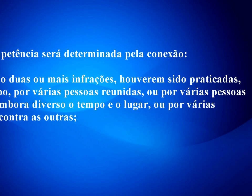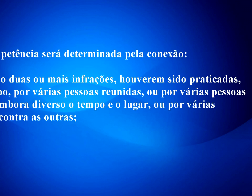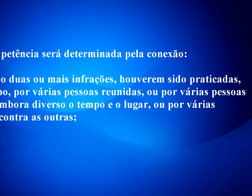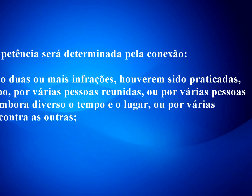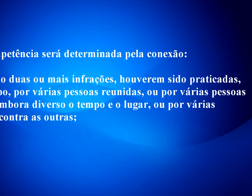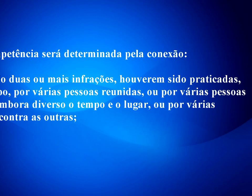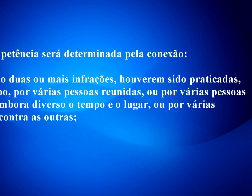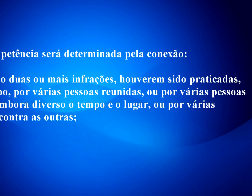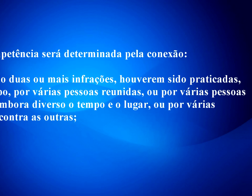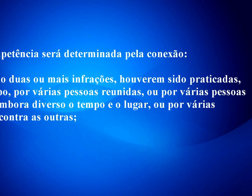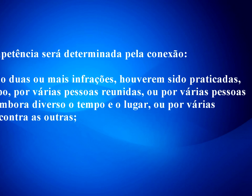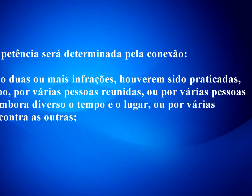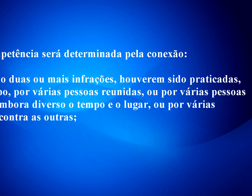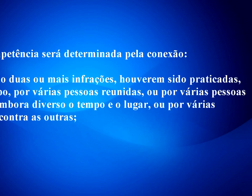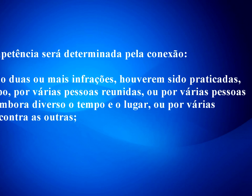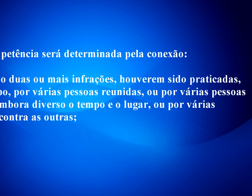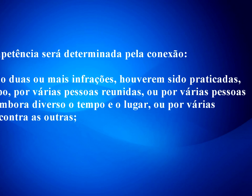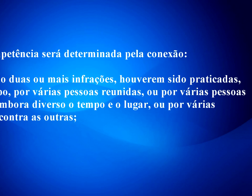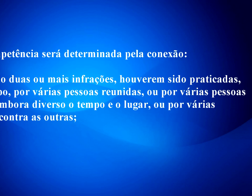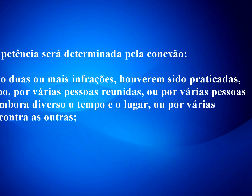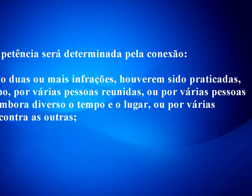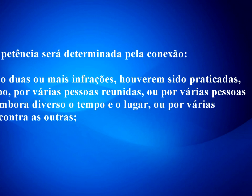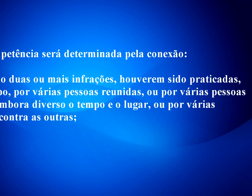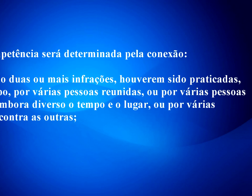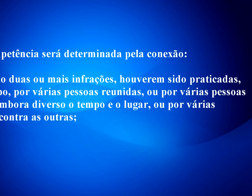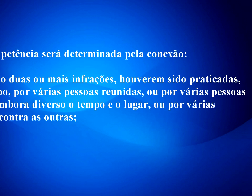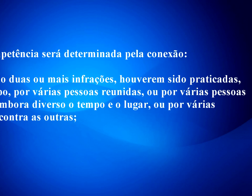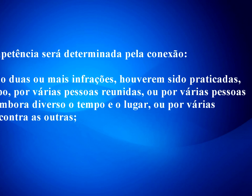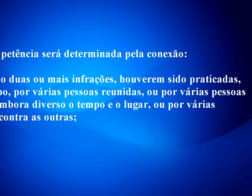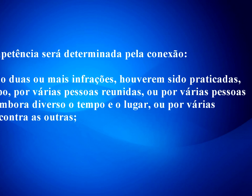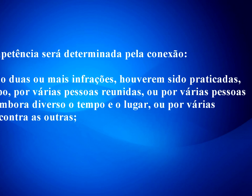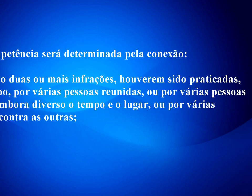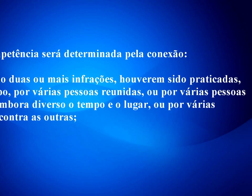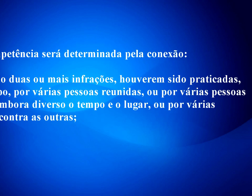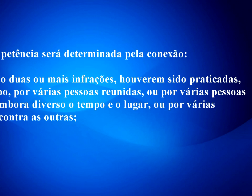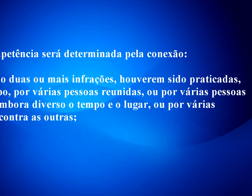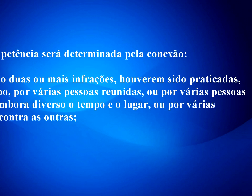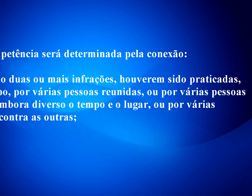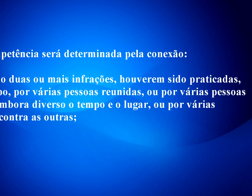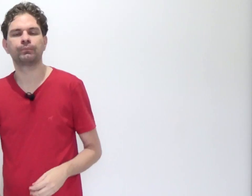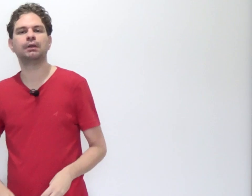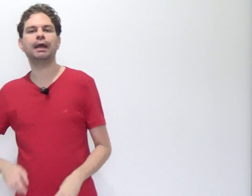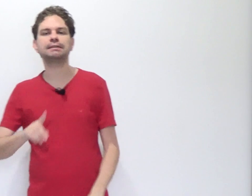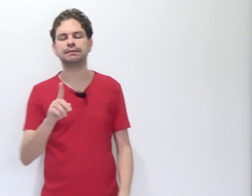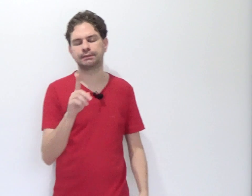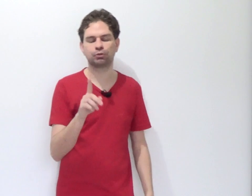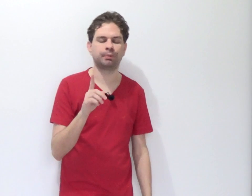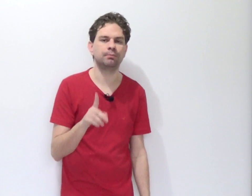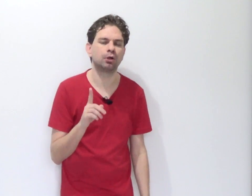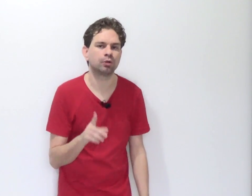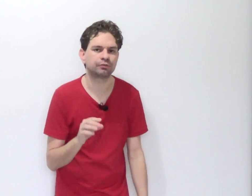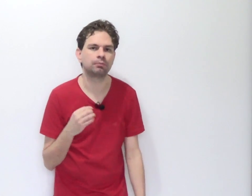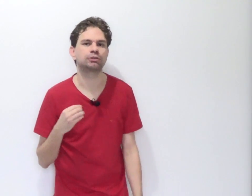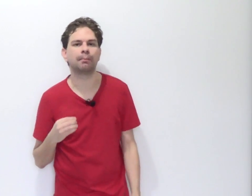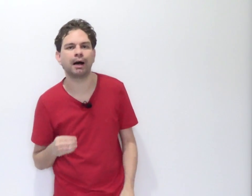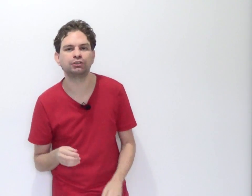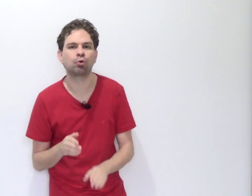lugar, ou por várias pessoas umas contra as outras. Vem pra cá. Esse inciso primeiro nós vamos chamar de